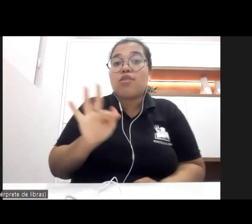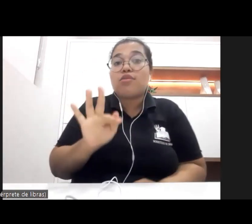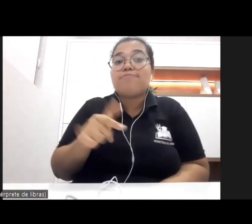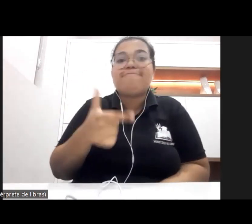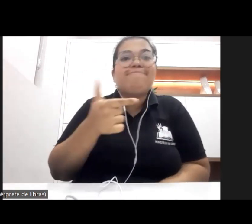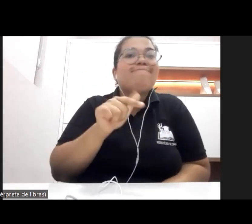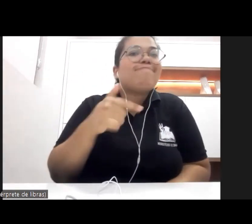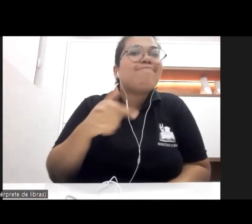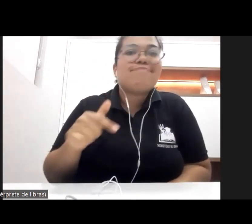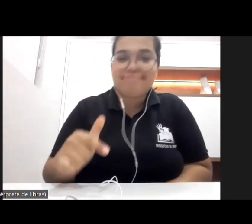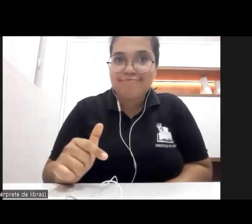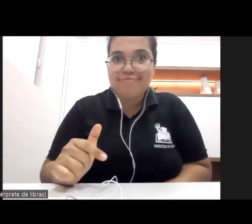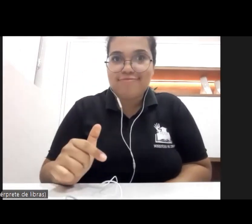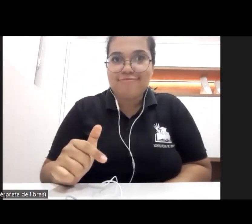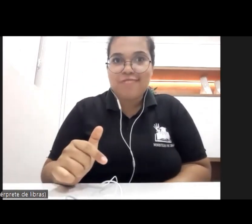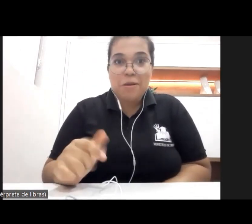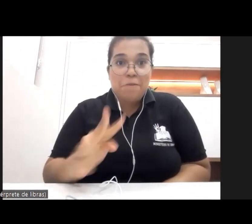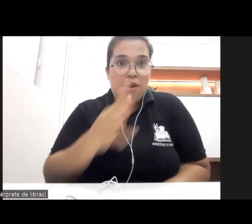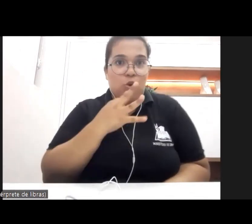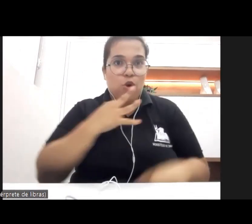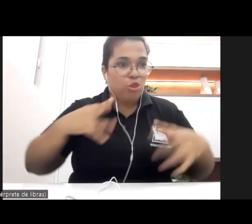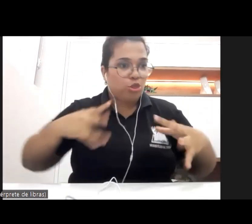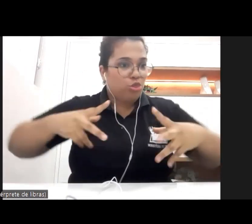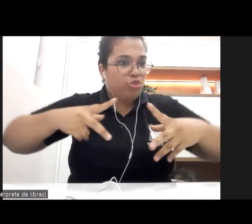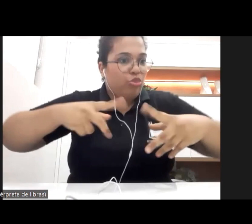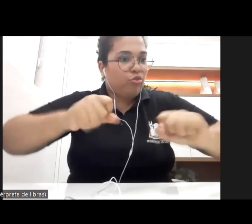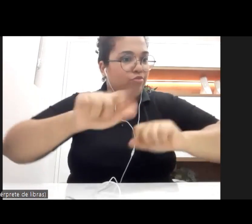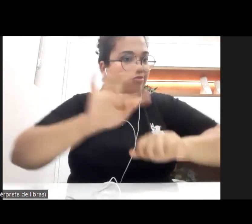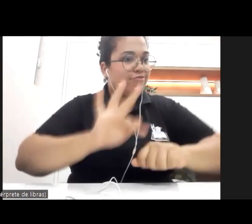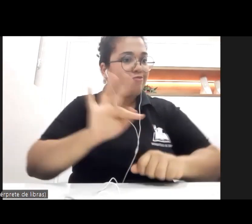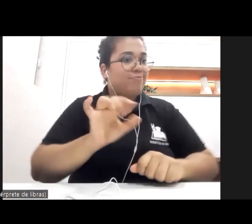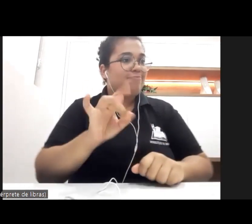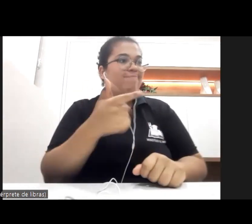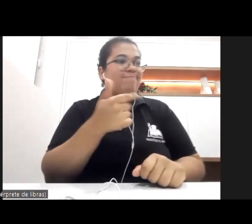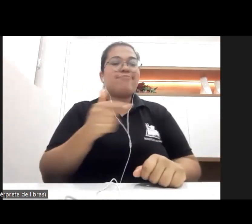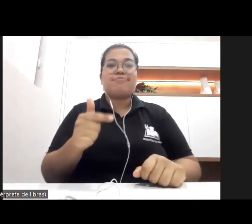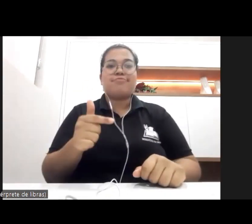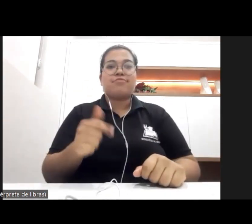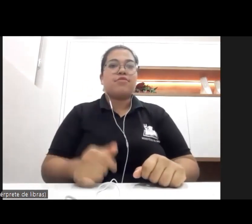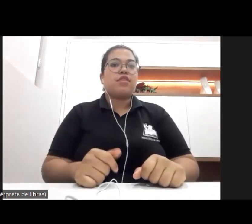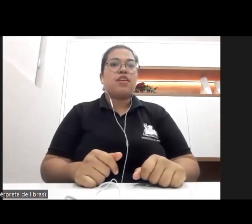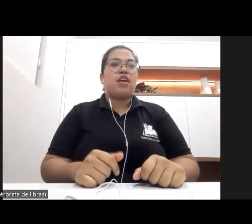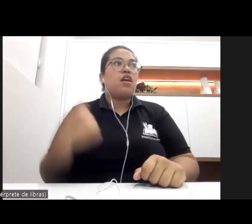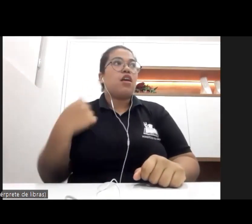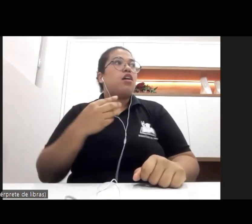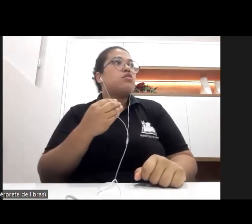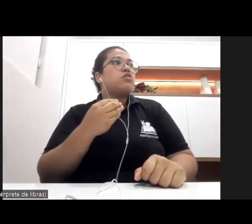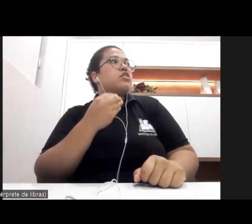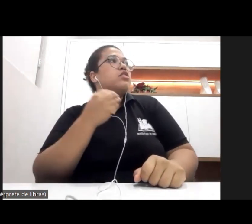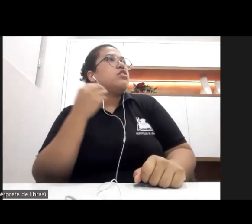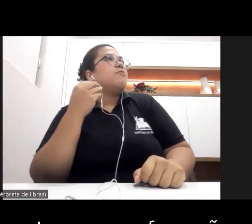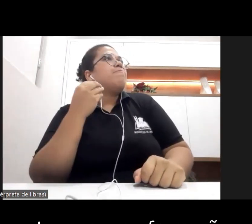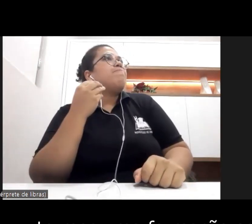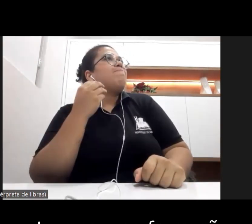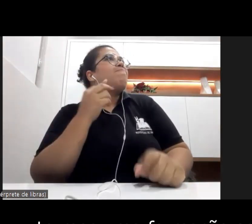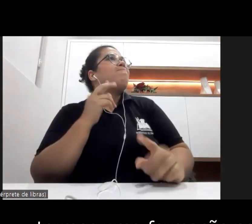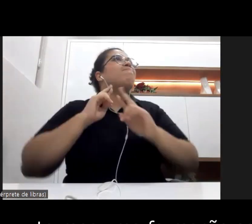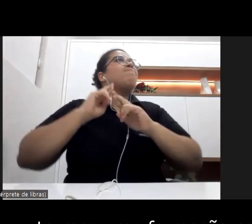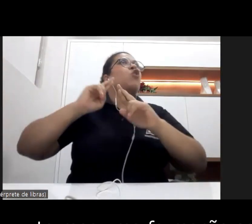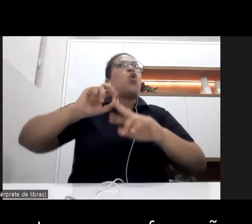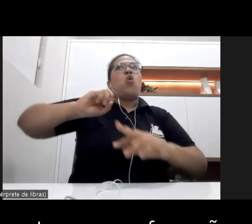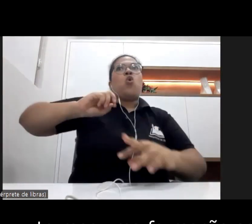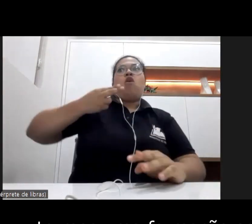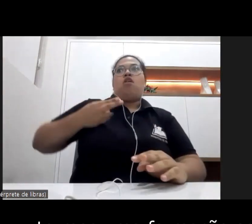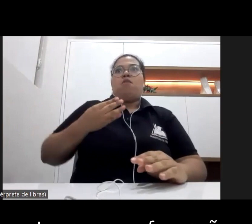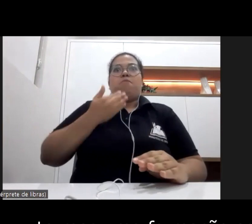impossível, e não temos nenhuma expectativa ou exigência de termos uma